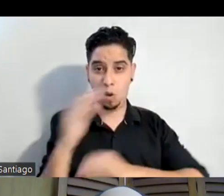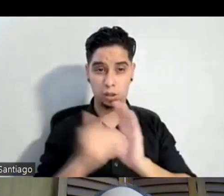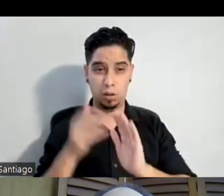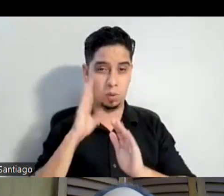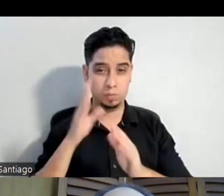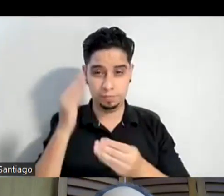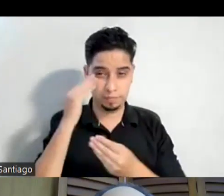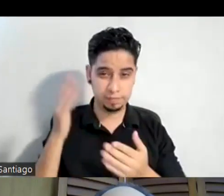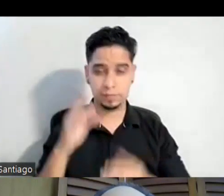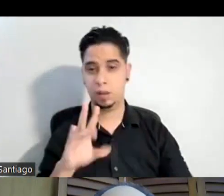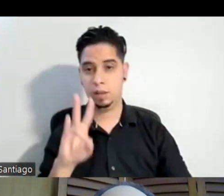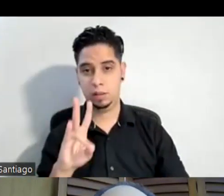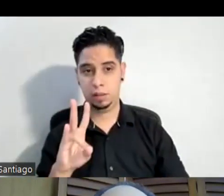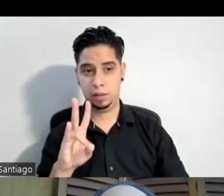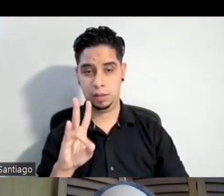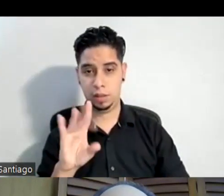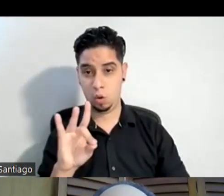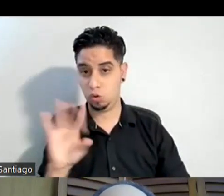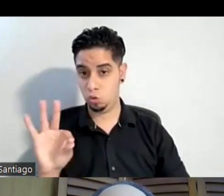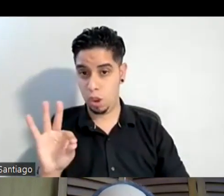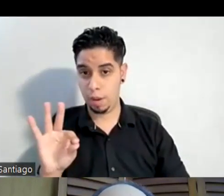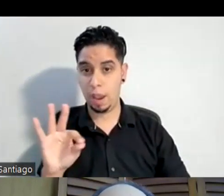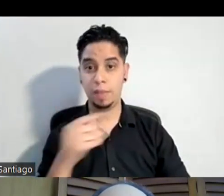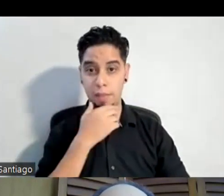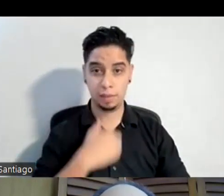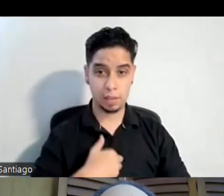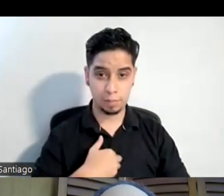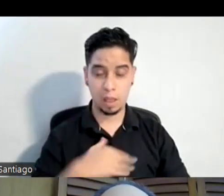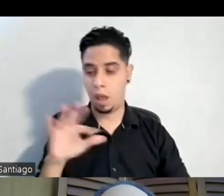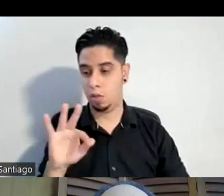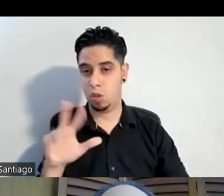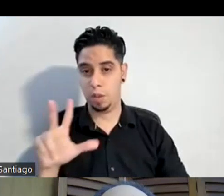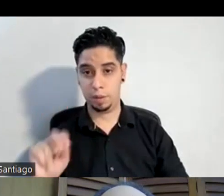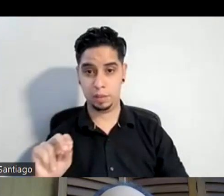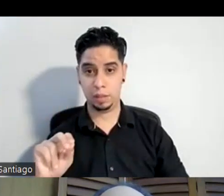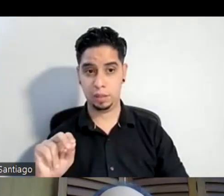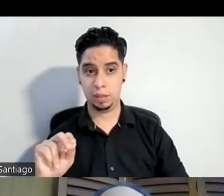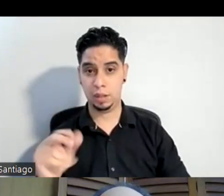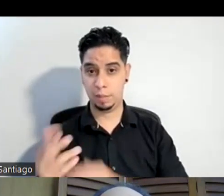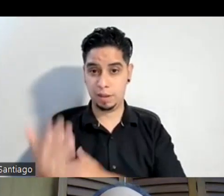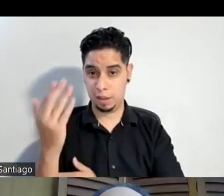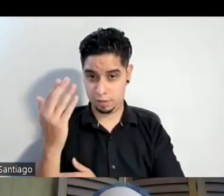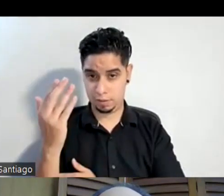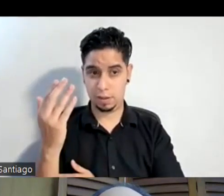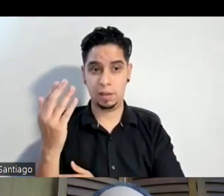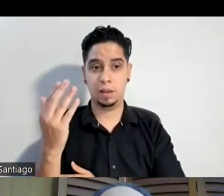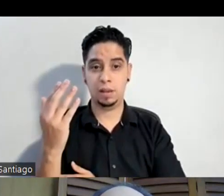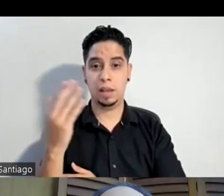7, 8 y 9 de diciembre a las 9 y 30 de la mañana y entonces esos boletos los consigues en